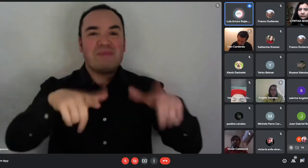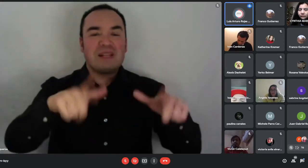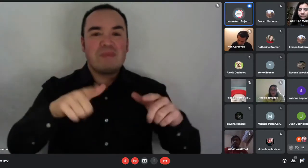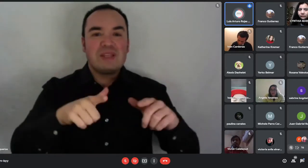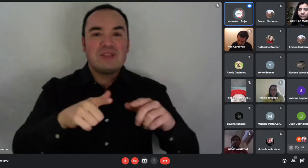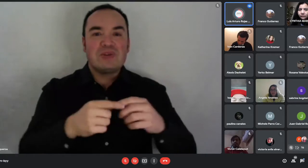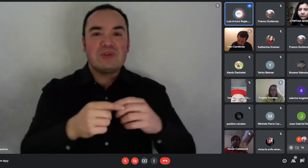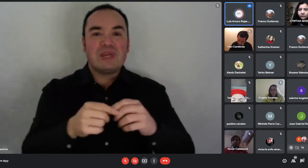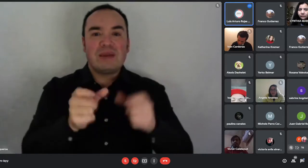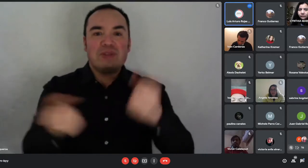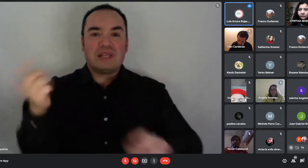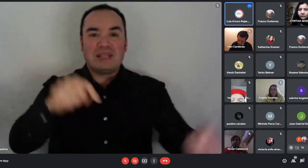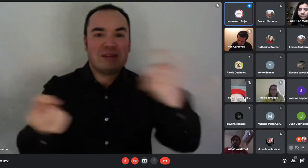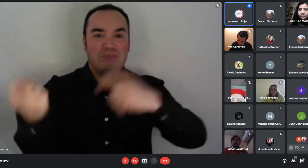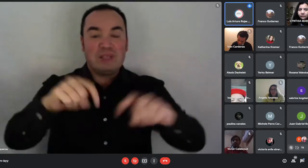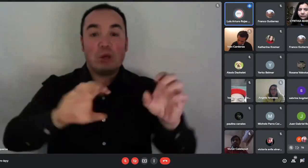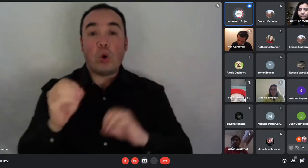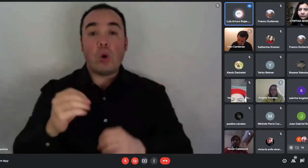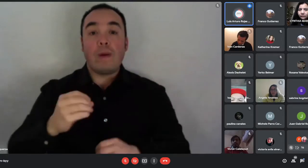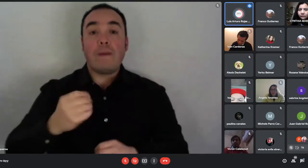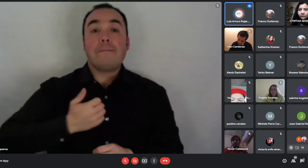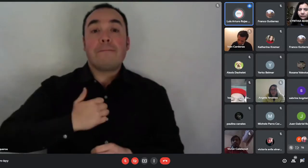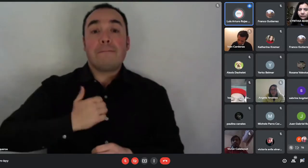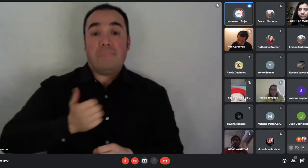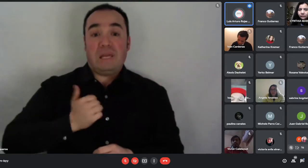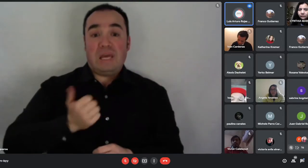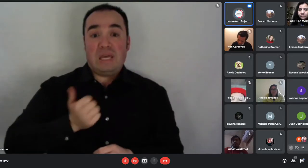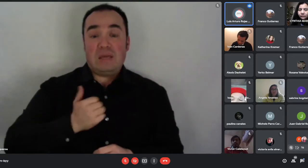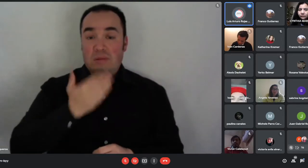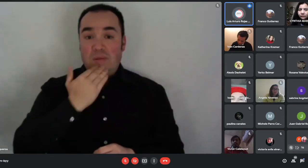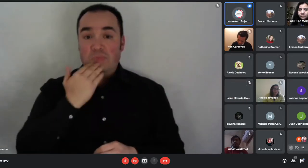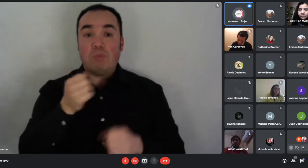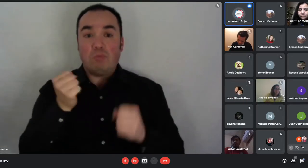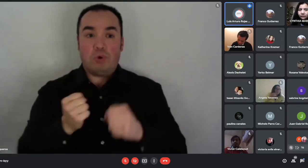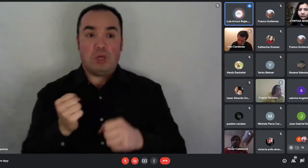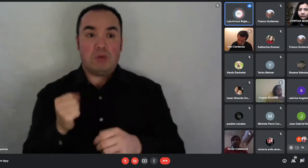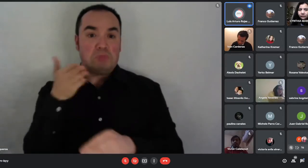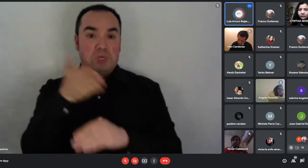contacto extranjero que quiera postular a este programa, debe así ese trámite.